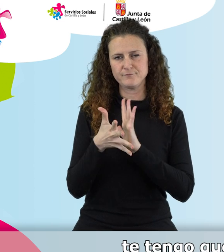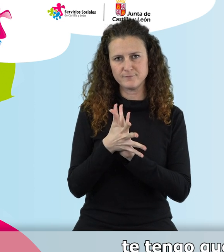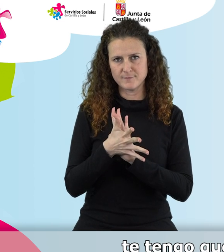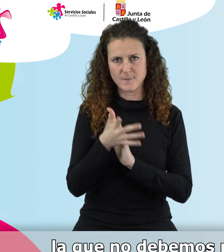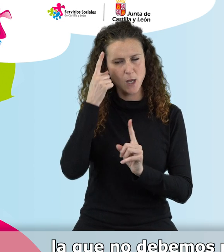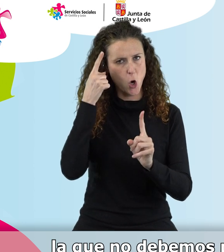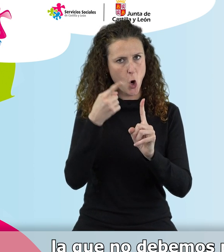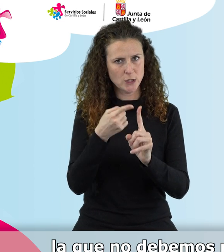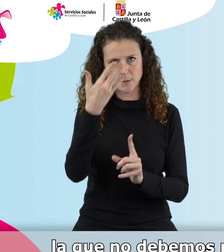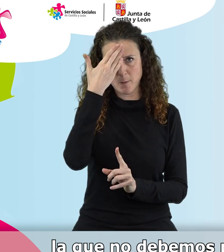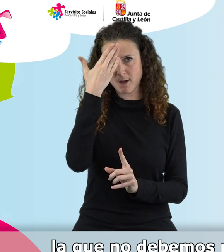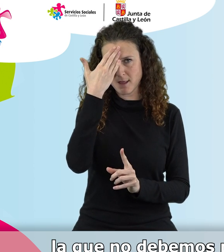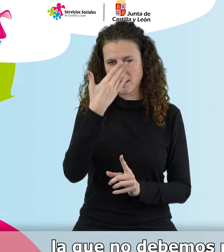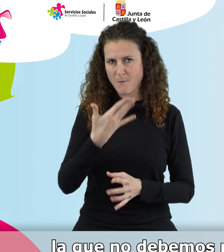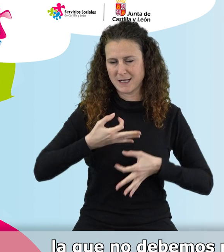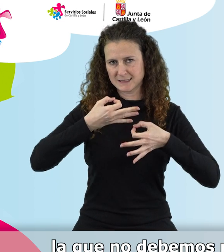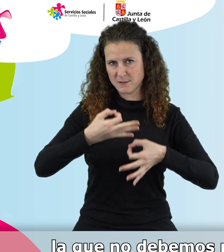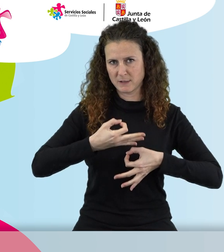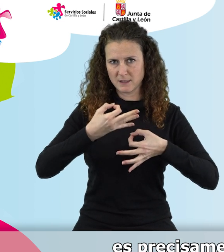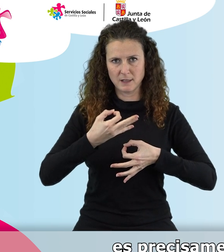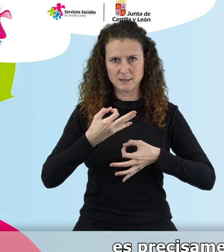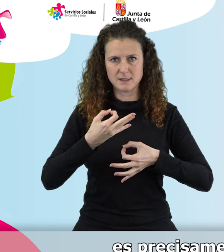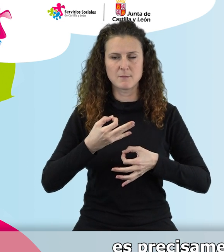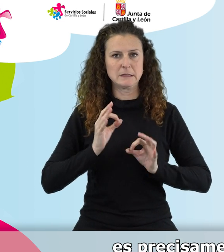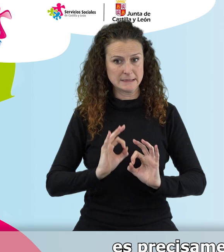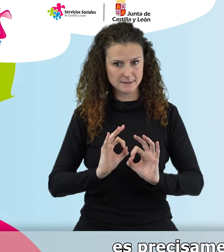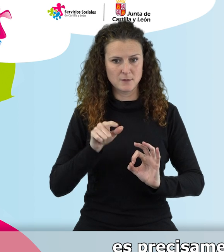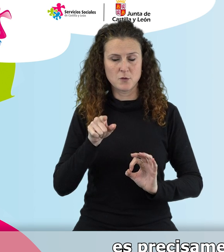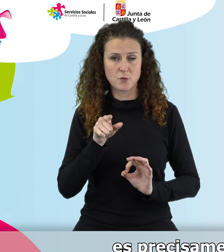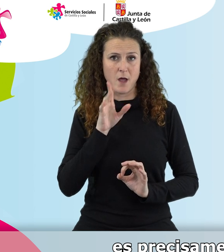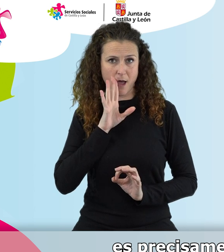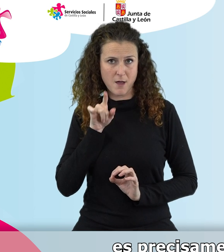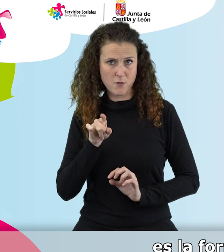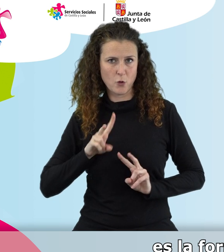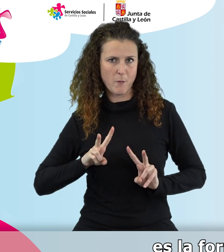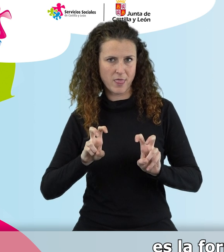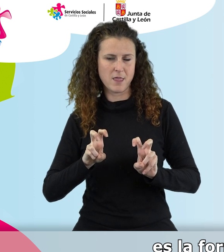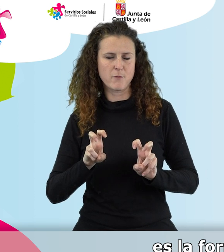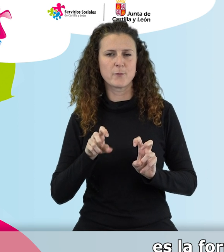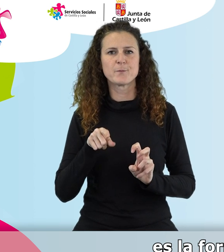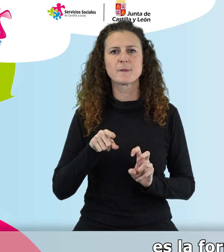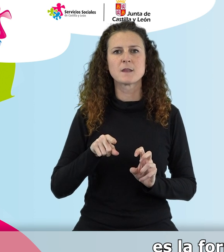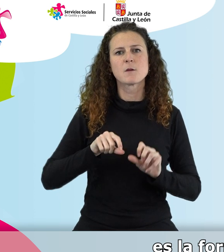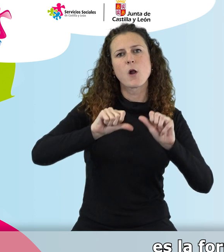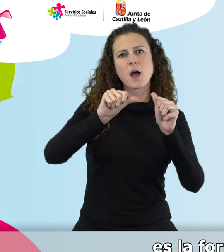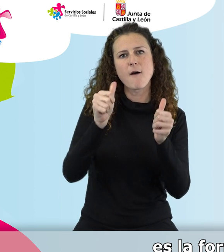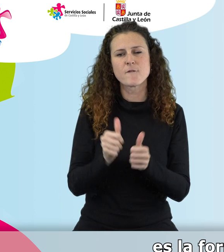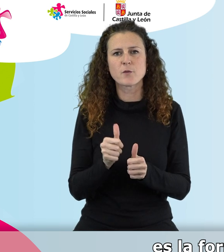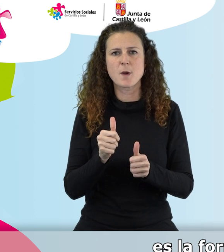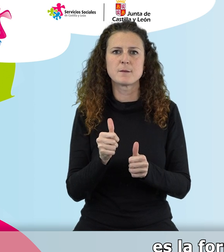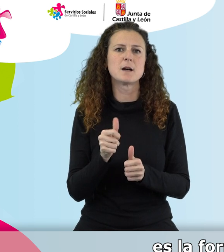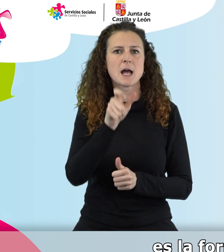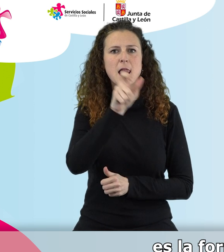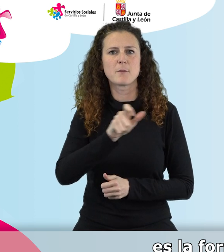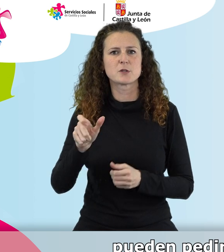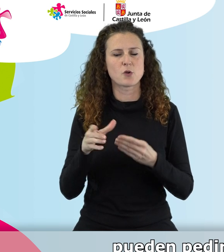principal, la que no debemos perder de vista en ningún caso, es precisamente esa que decías al principio. Es la forma en que las